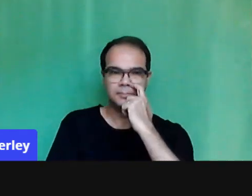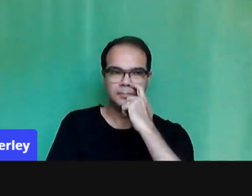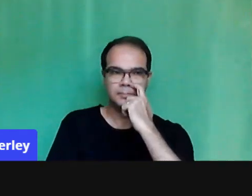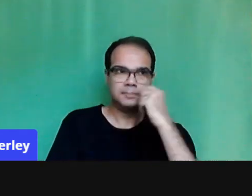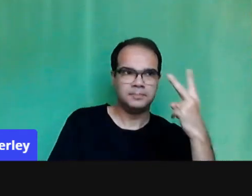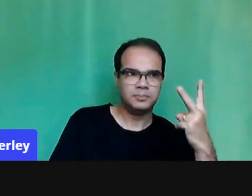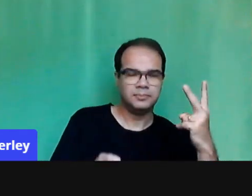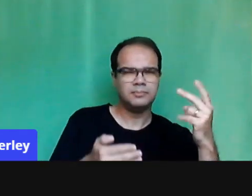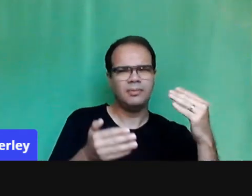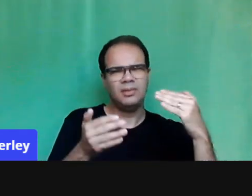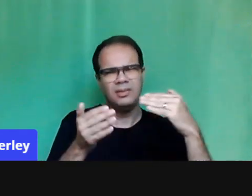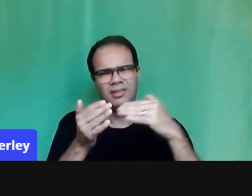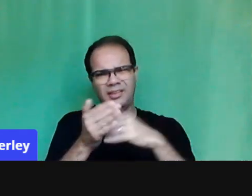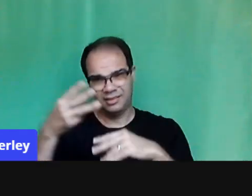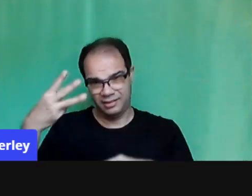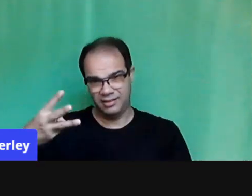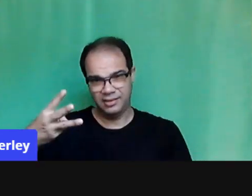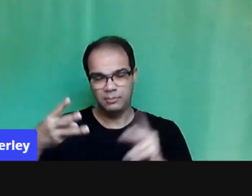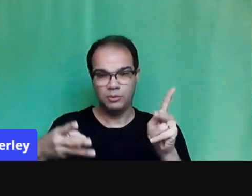três participantes